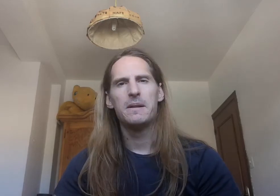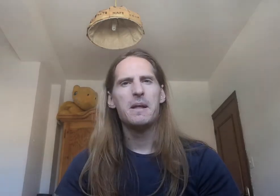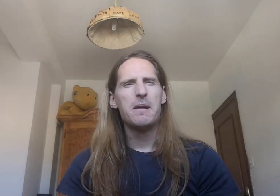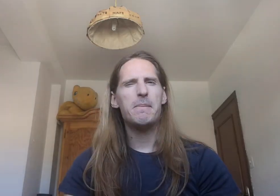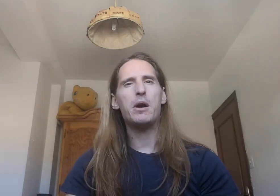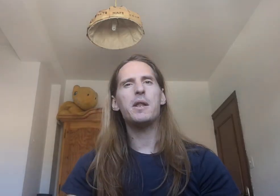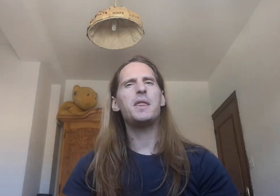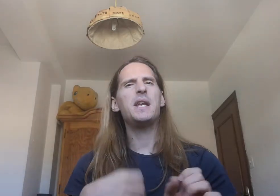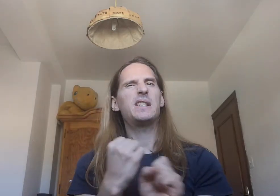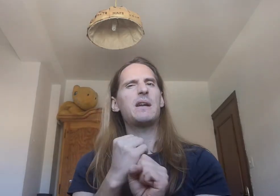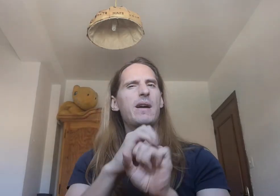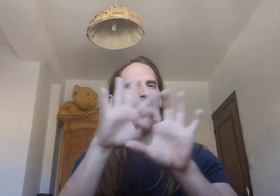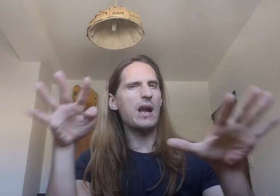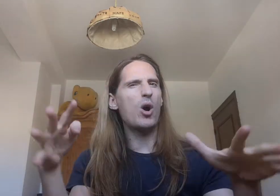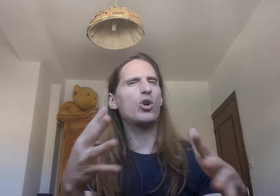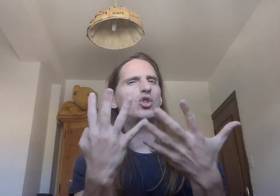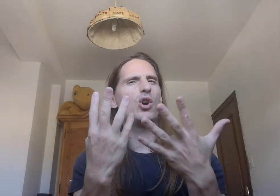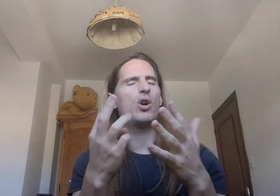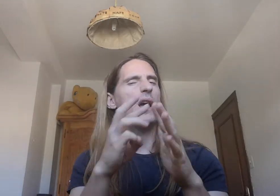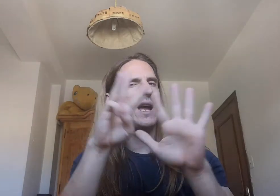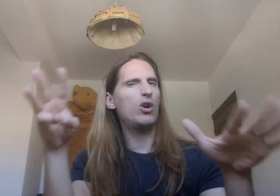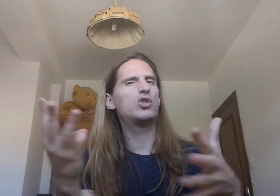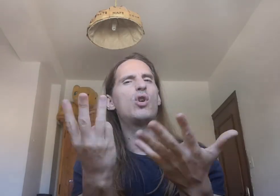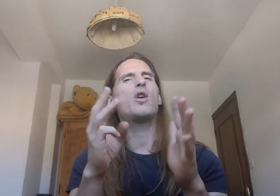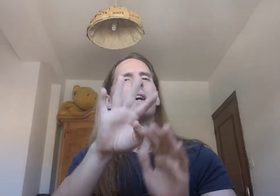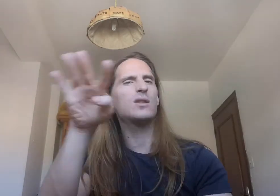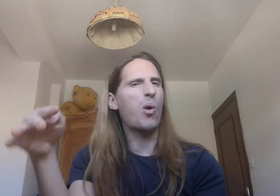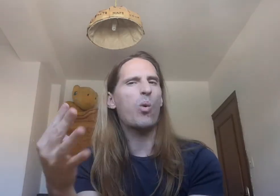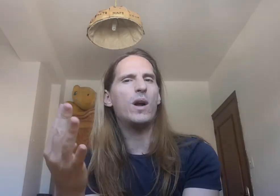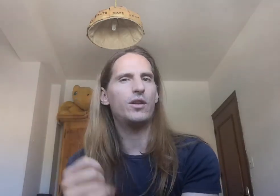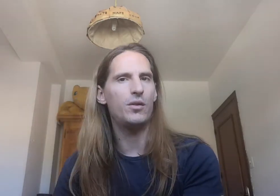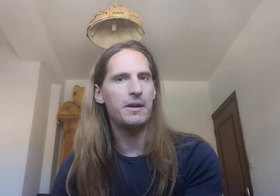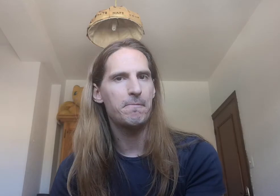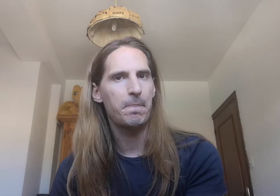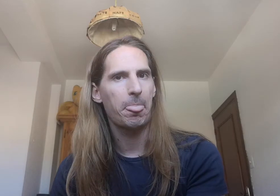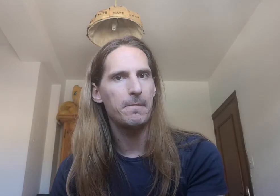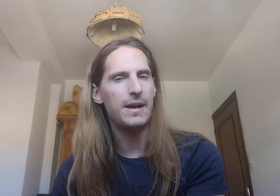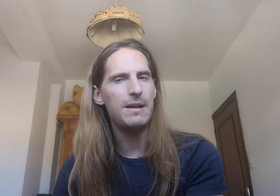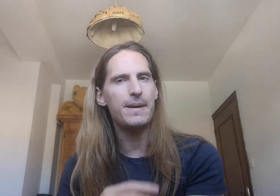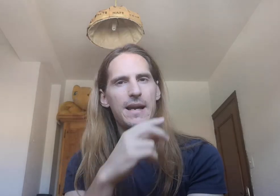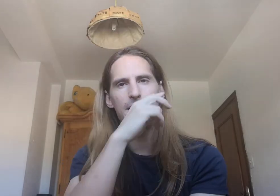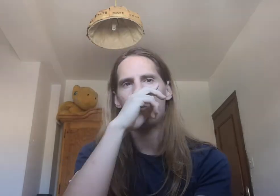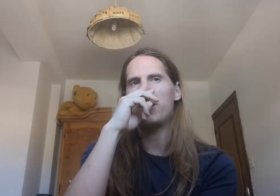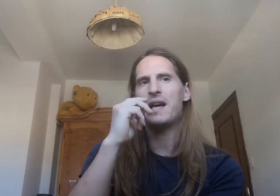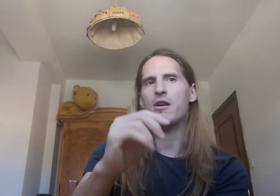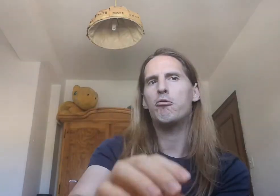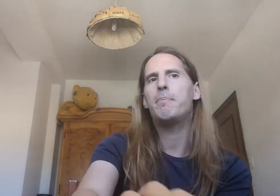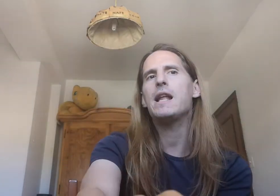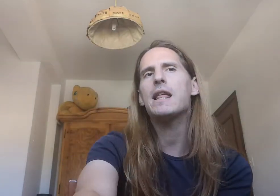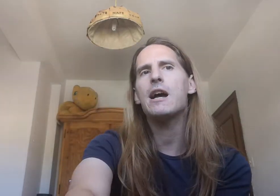mejor decir trabajar 8 8 horas o cuatro horas vale para jornada completa